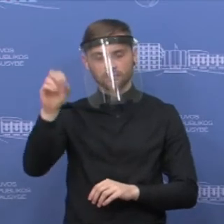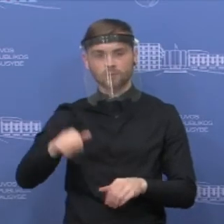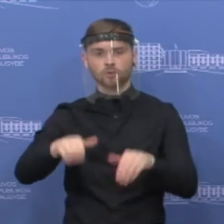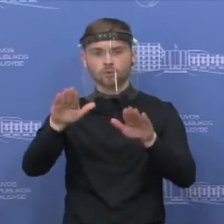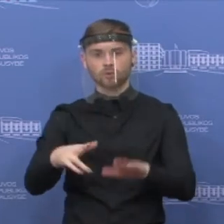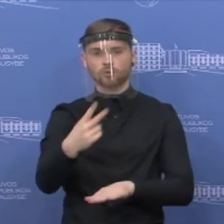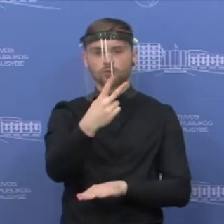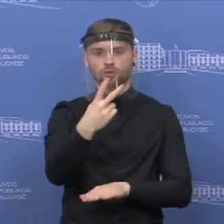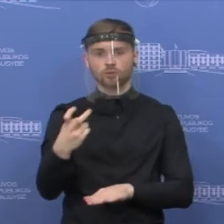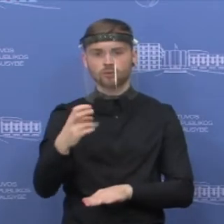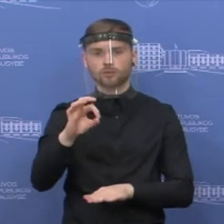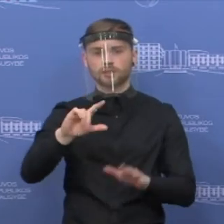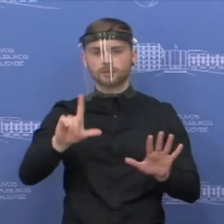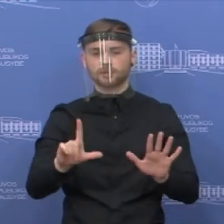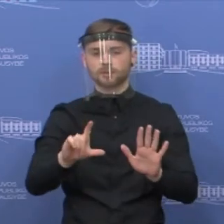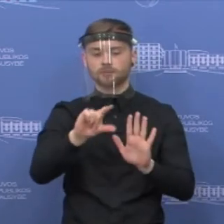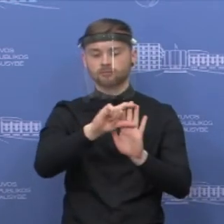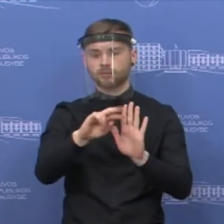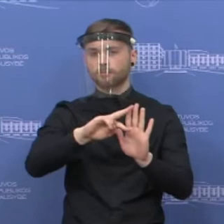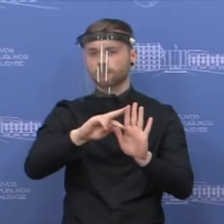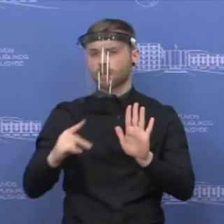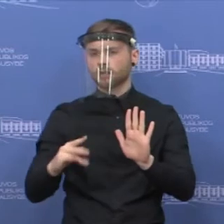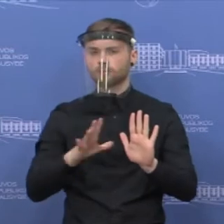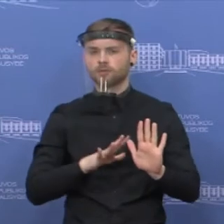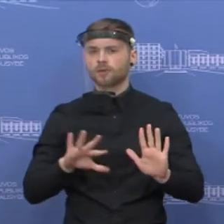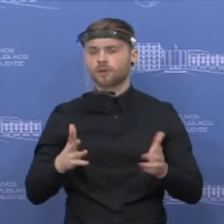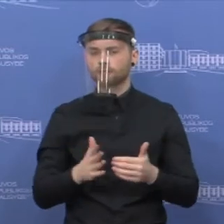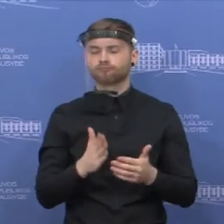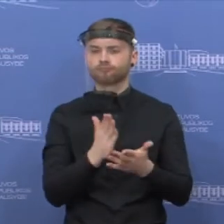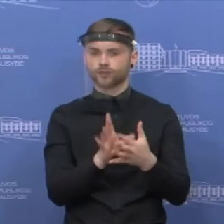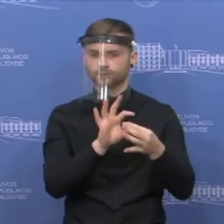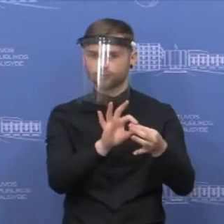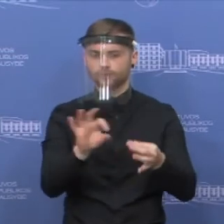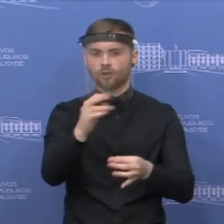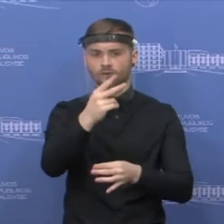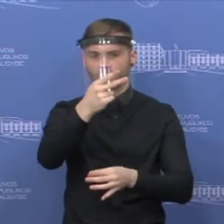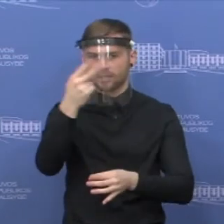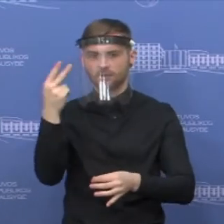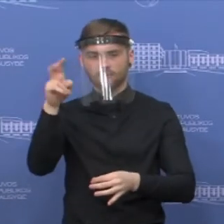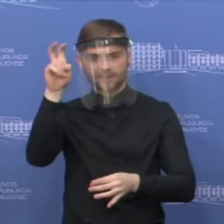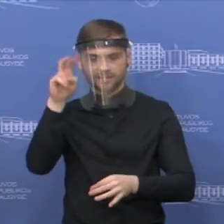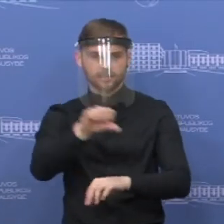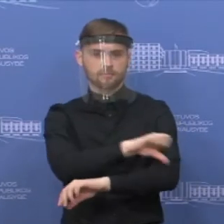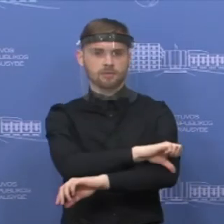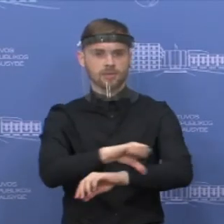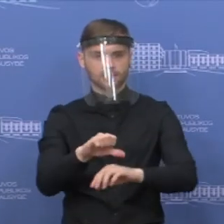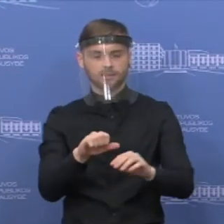nutarimą 207 pakeitimus, kurie yra susiję su veikimu per valstybės sieną. Kaip yra žinoma,